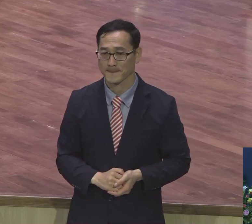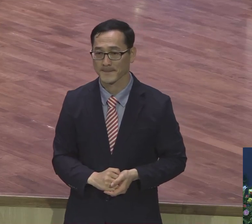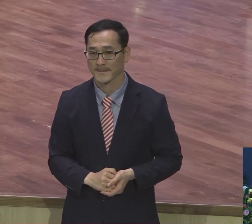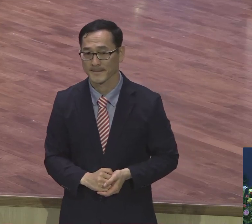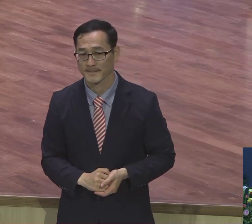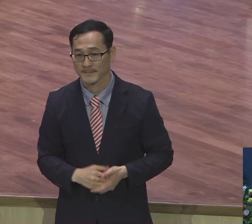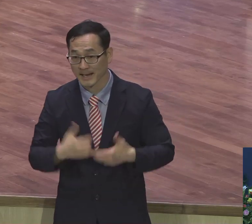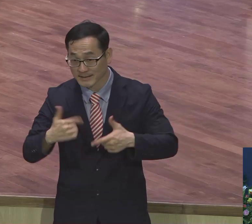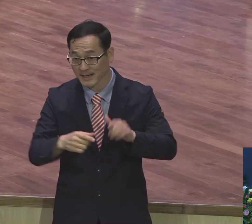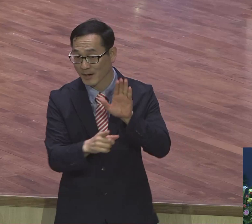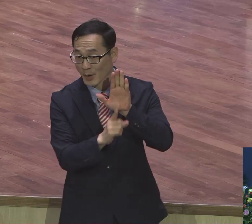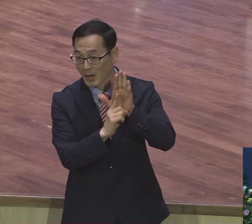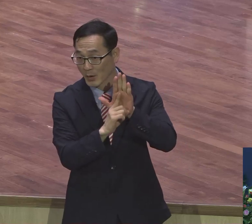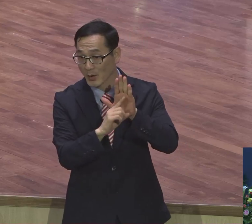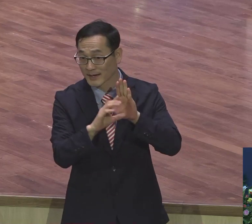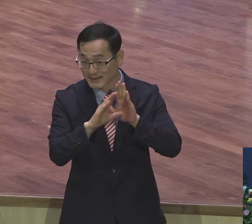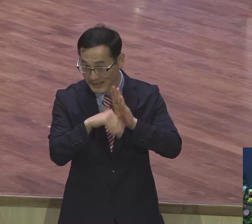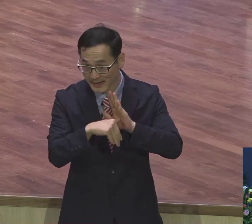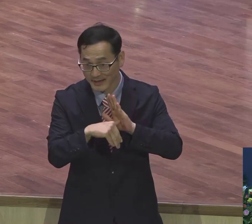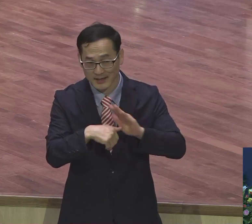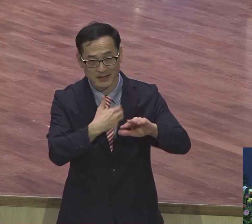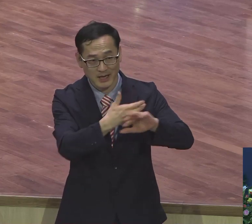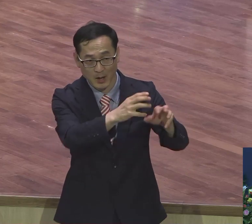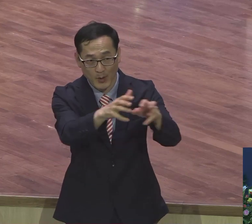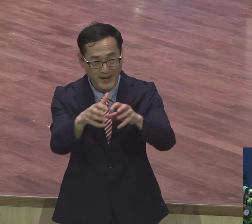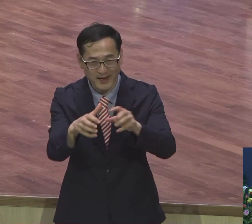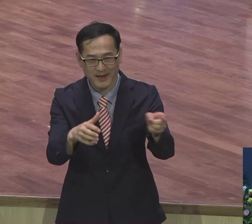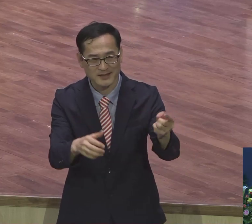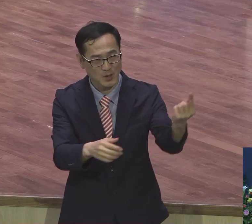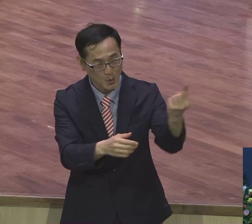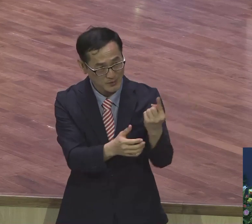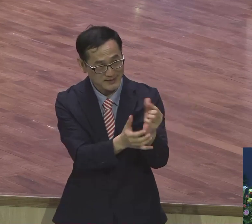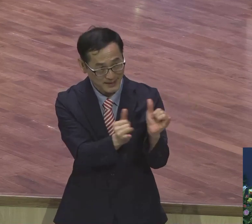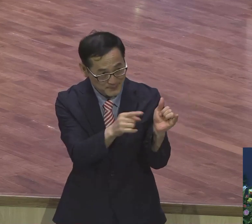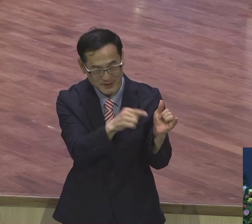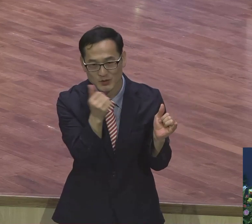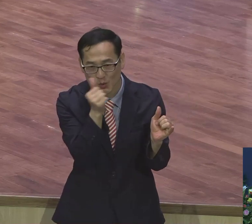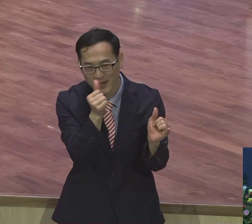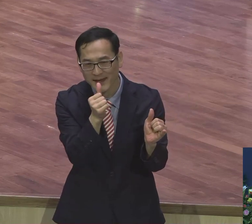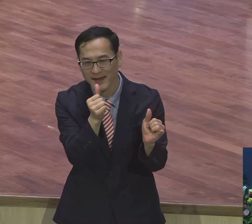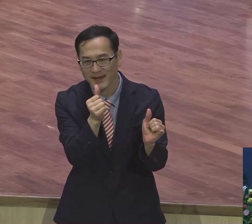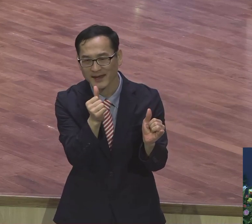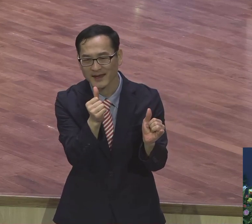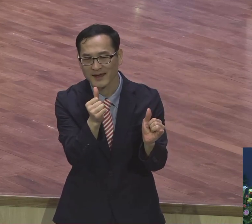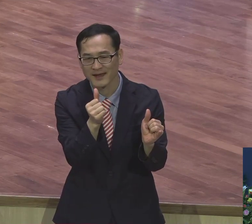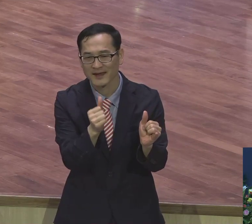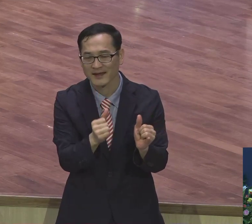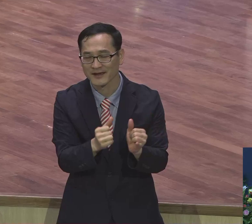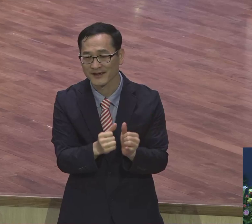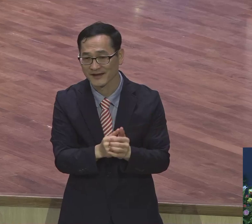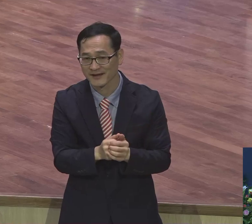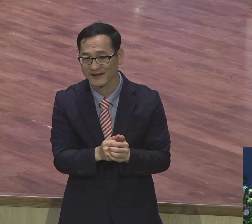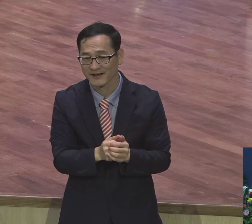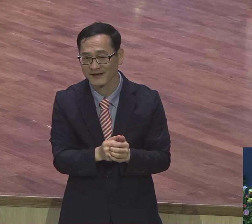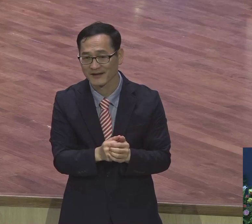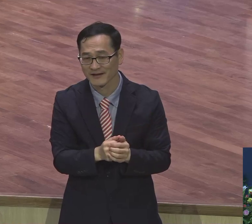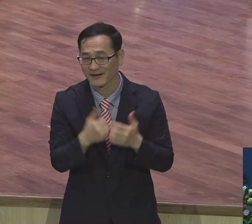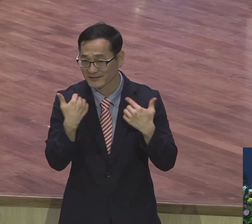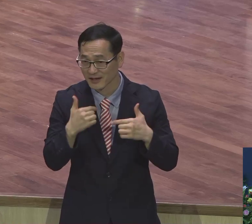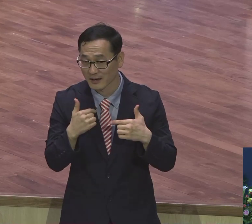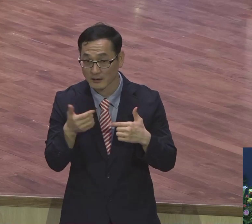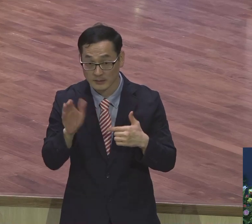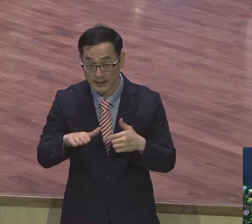우리가 새 가족들을 해외에서 오신 성교사님들과 랩런트를 소개했는데 이 시간에 예배 시간에 우리가 정말